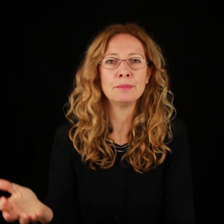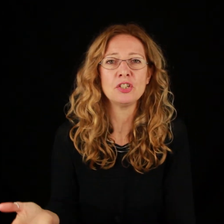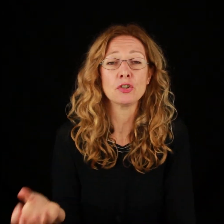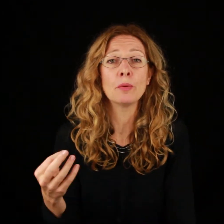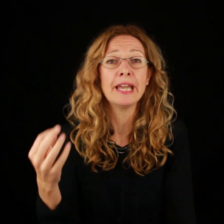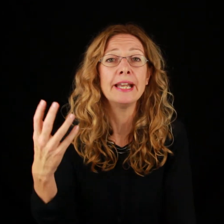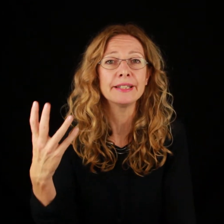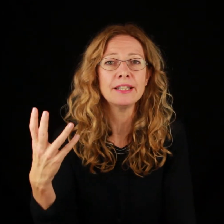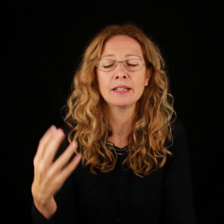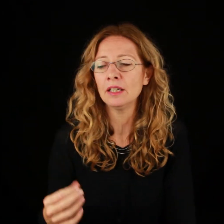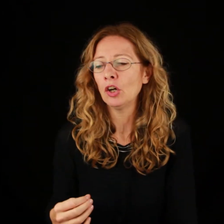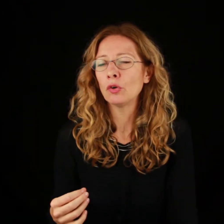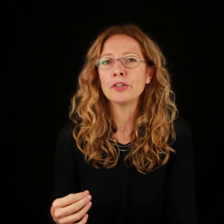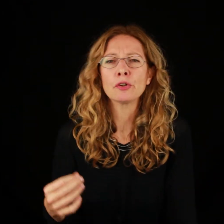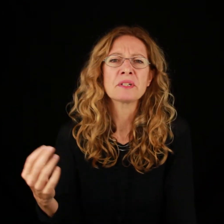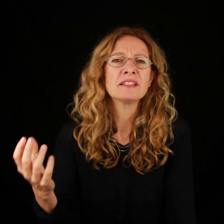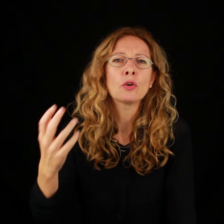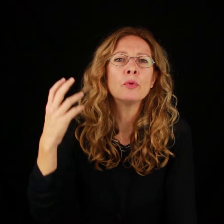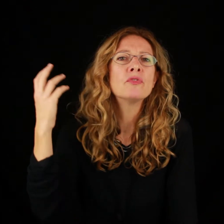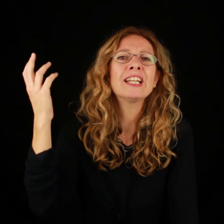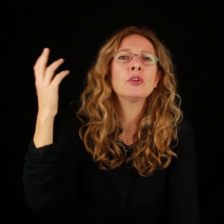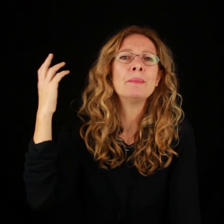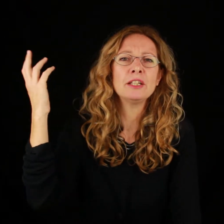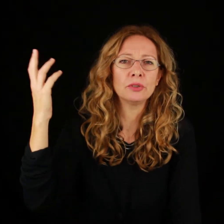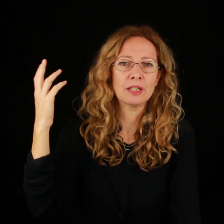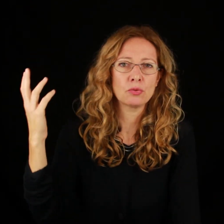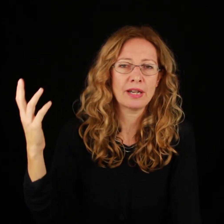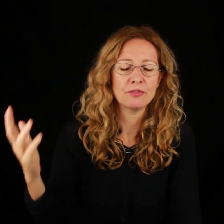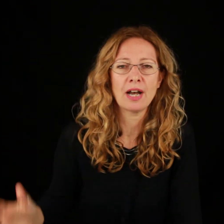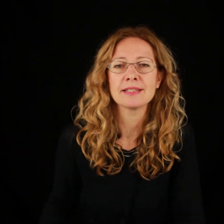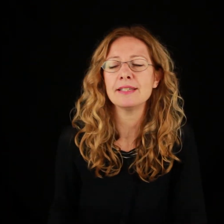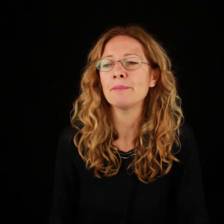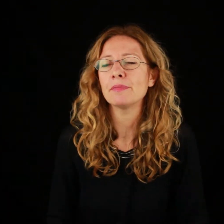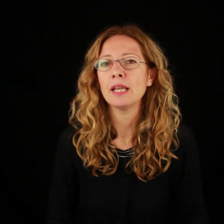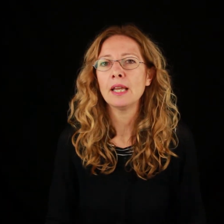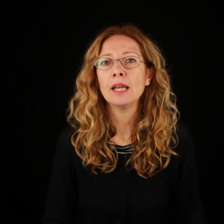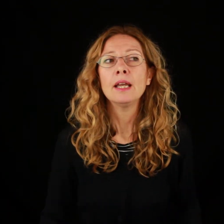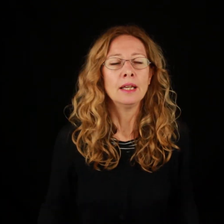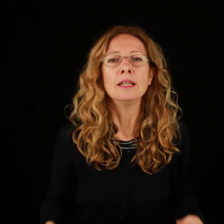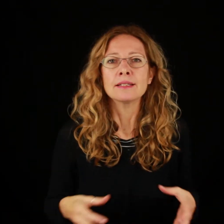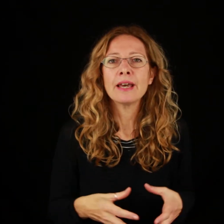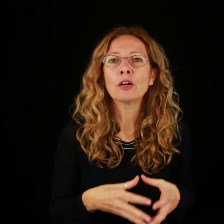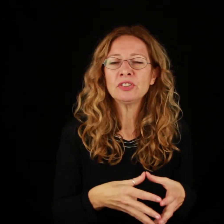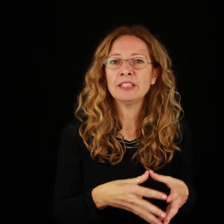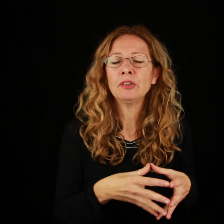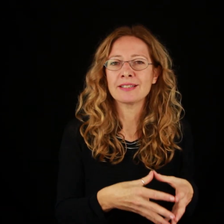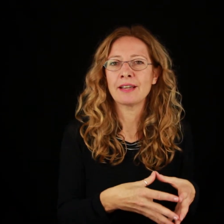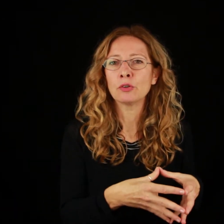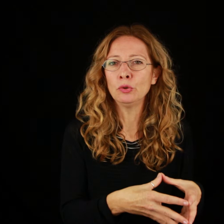amici come Eric, ovvero lo presenta come un vecchio amico della sua infanzia, sarà costretto a restare con